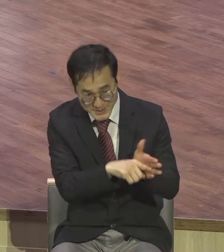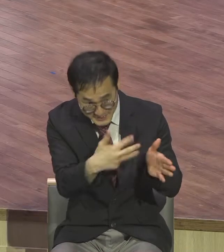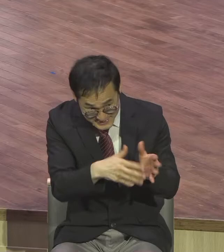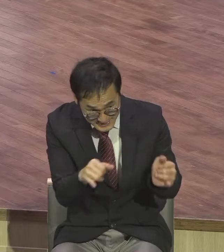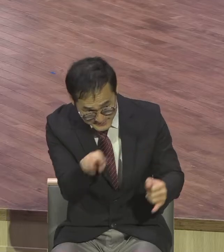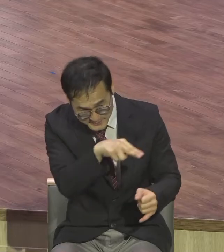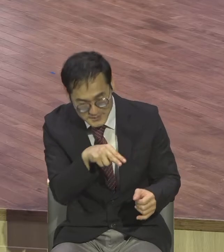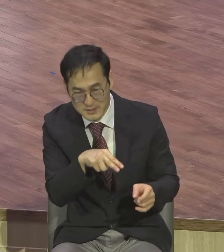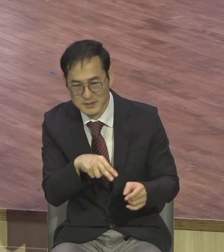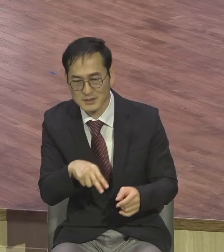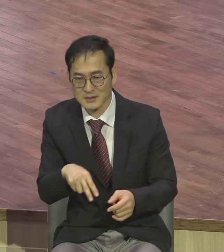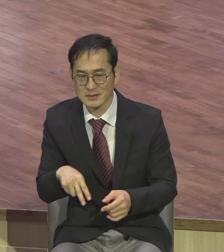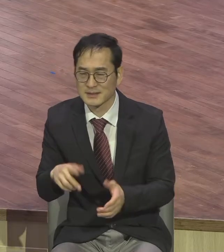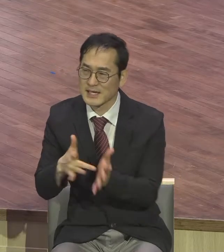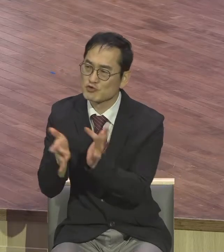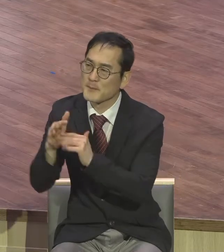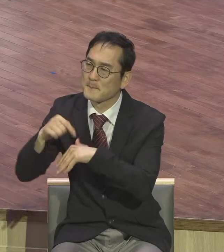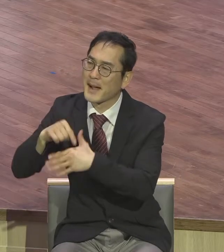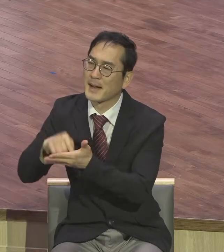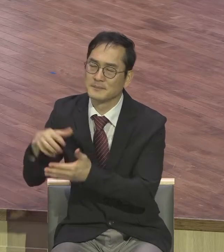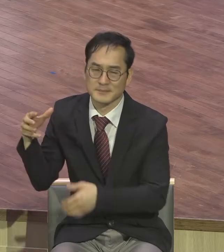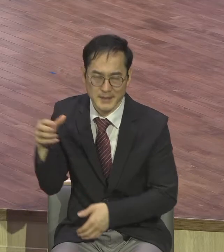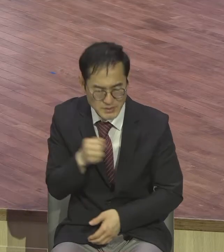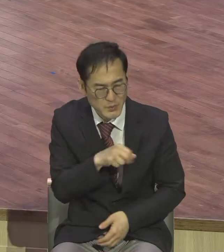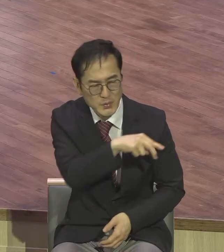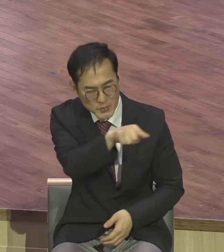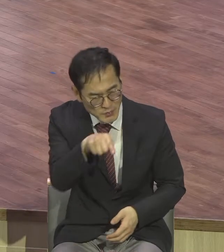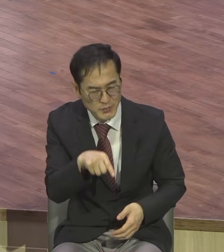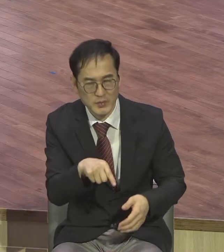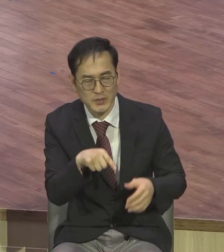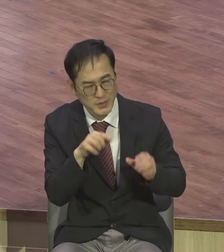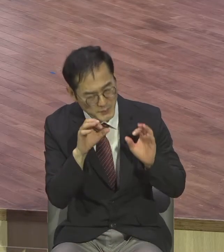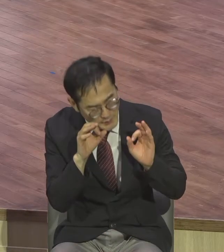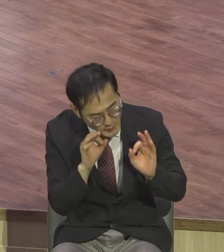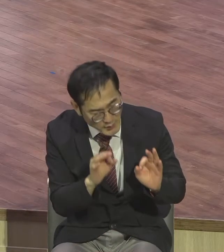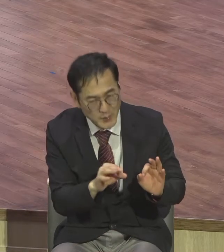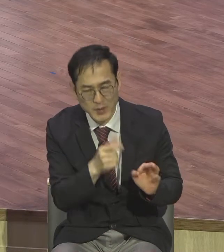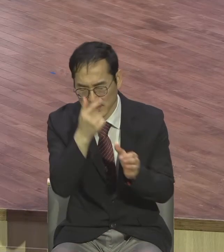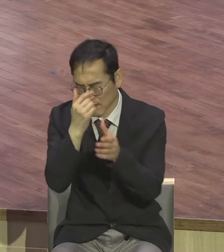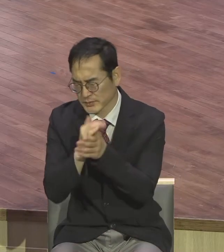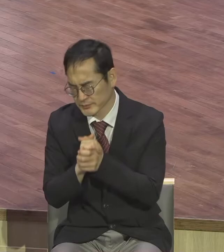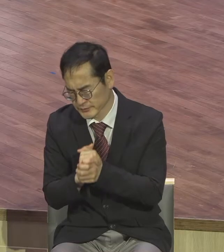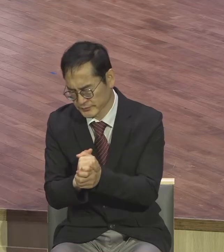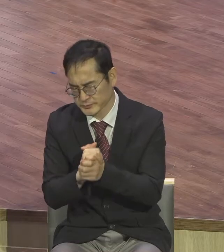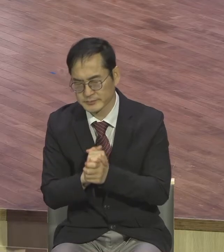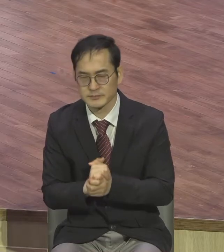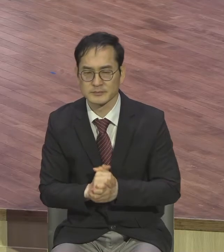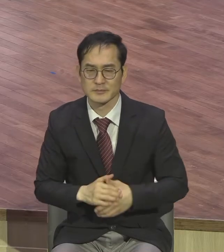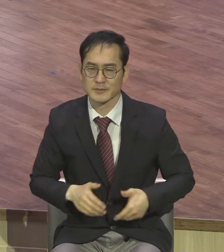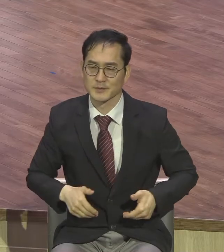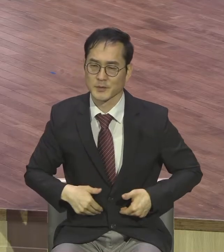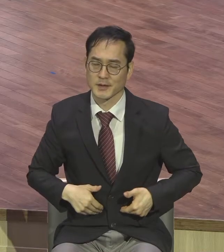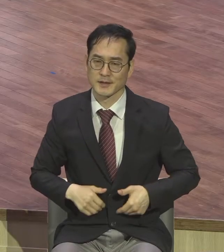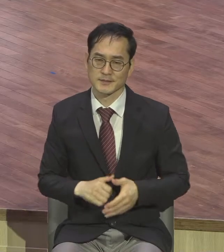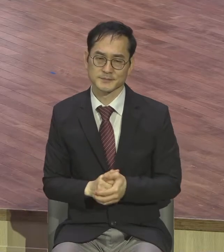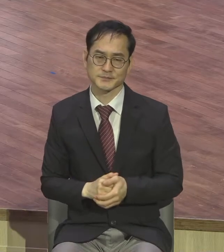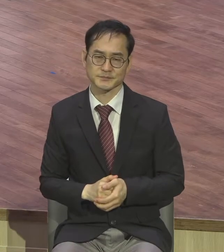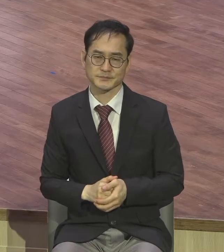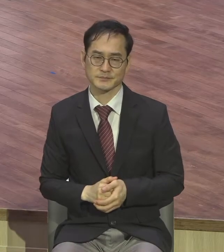불신 영혼을 바라면서 우리는요 화 있을 찐저의 현장을 어떻게 해요 복 있을 찐저의 현장을 바꿔야